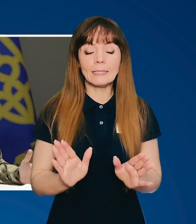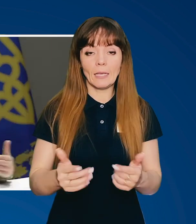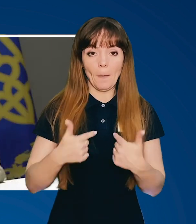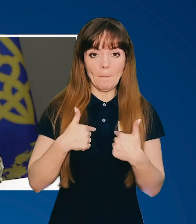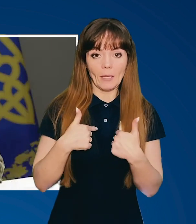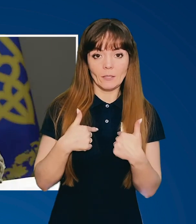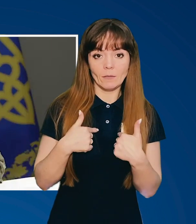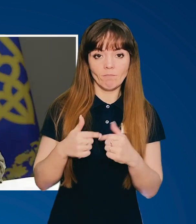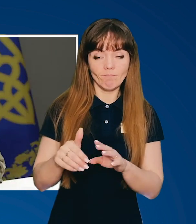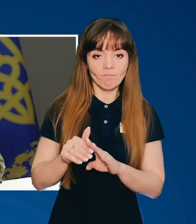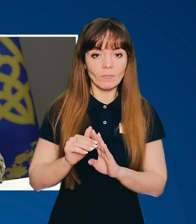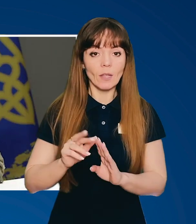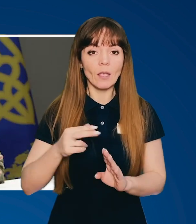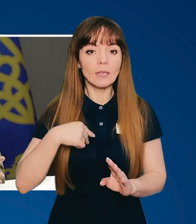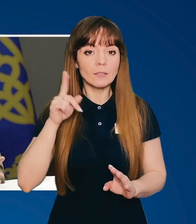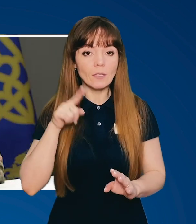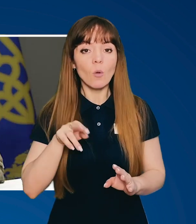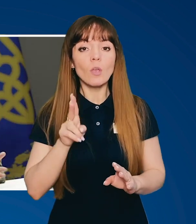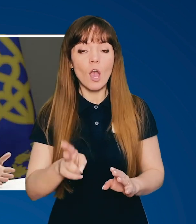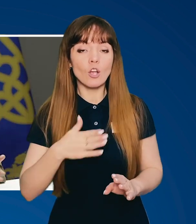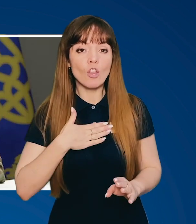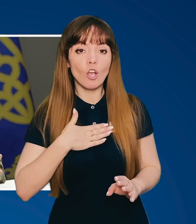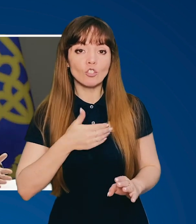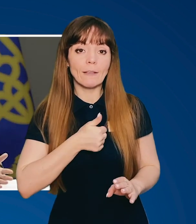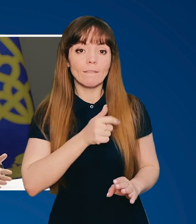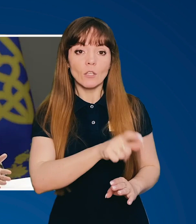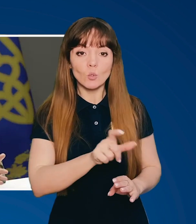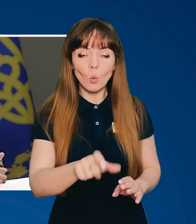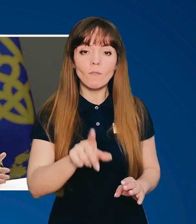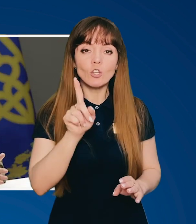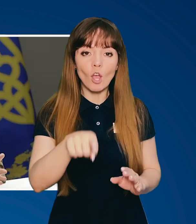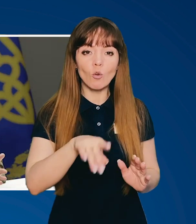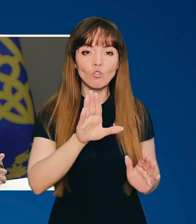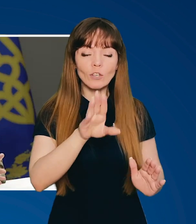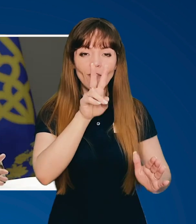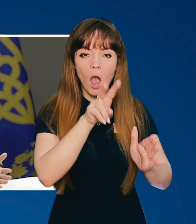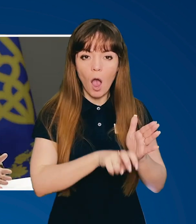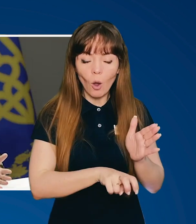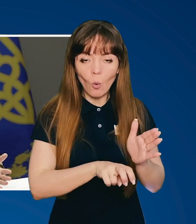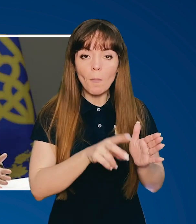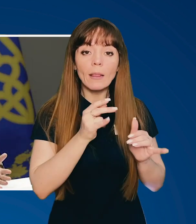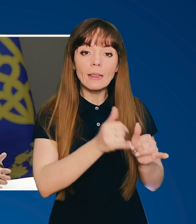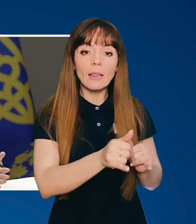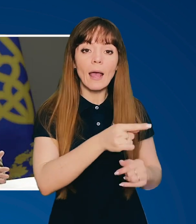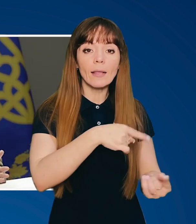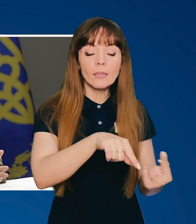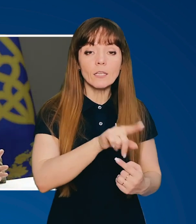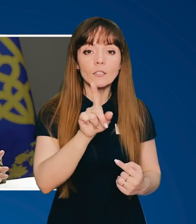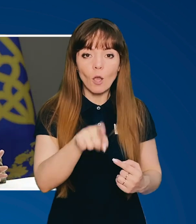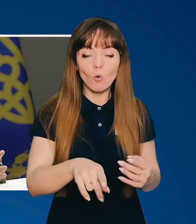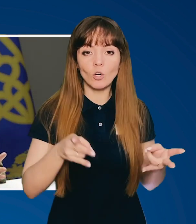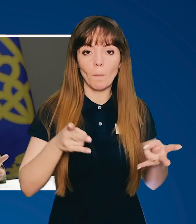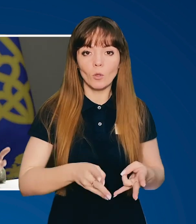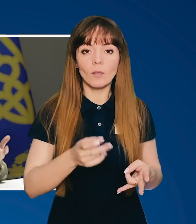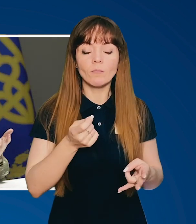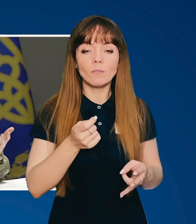не тільки мені, я знаю, що як наші військові також в окопах для них потрібен також цей